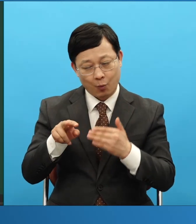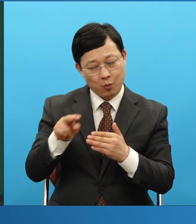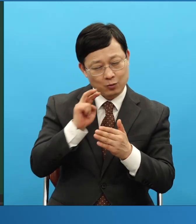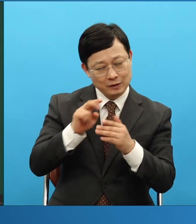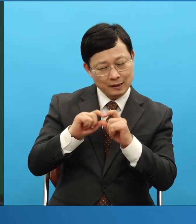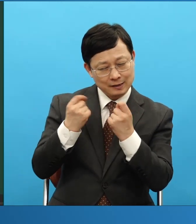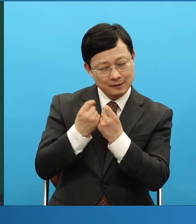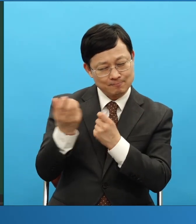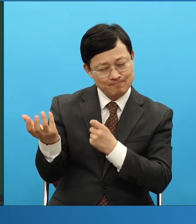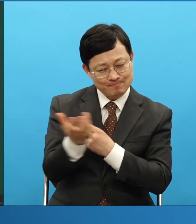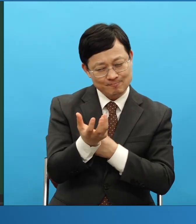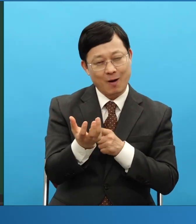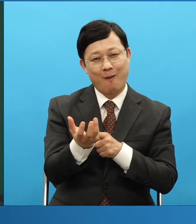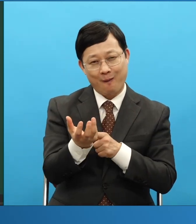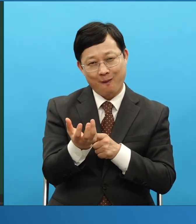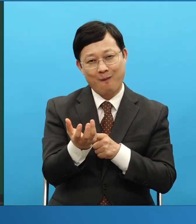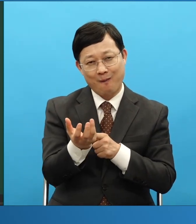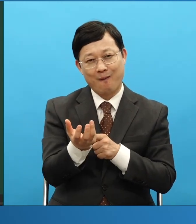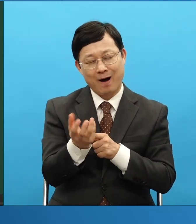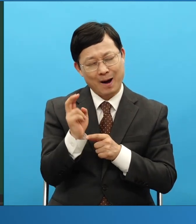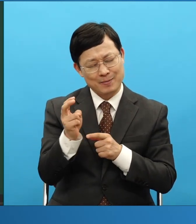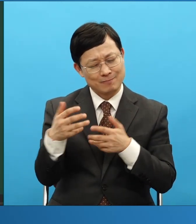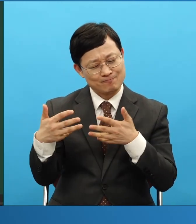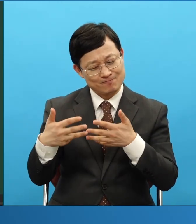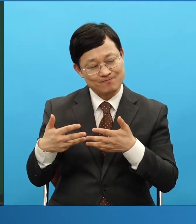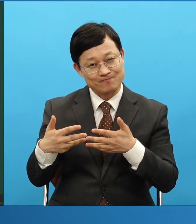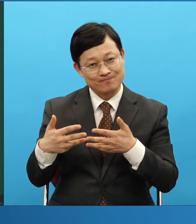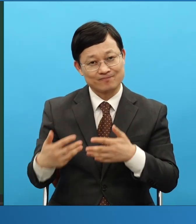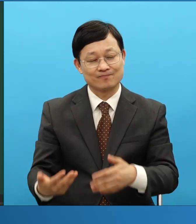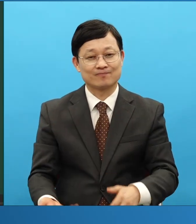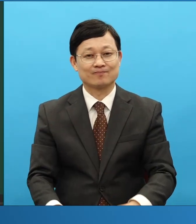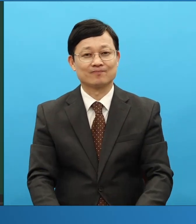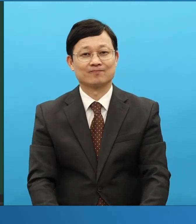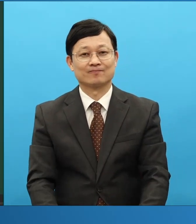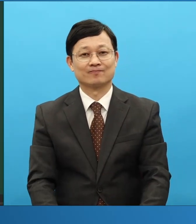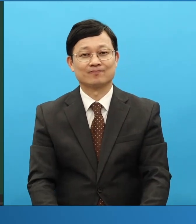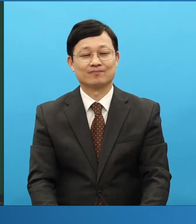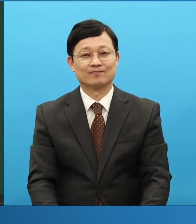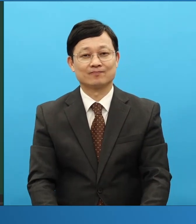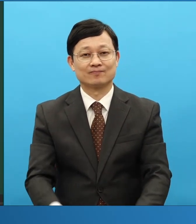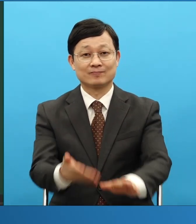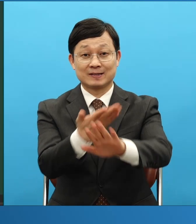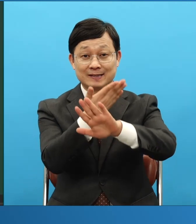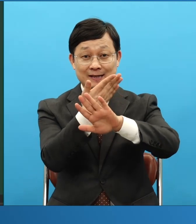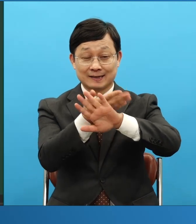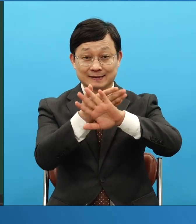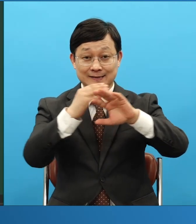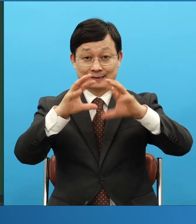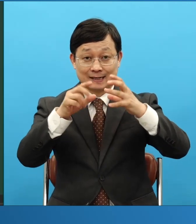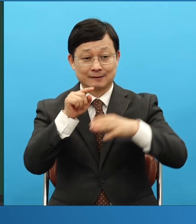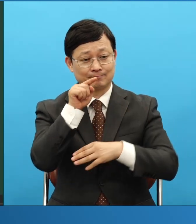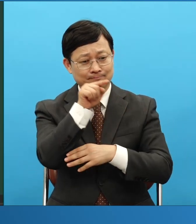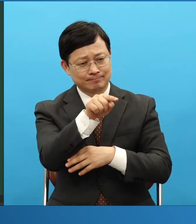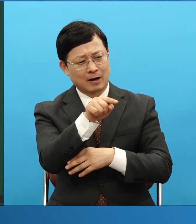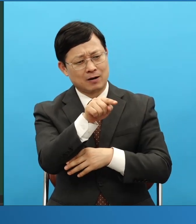외국에 가끔 나가보면은, 언약 잘 못 잡고 있는 게 이렇게 좀 거의 안타깝죠